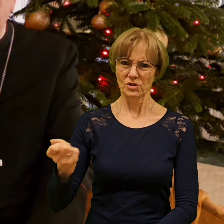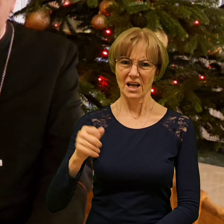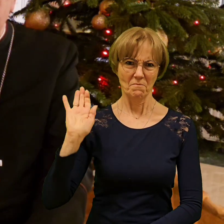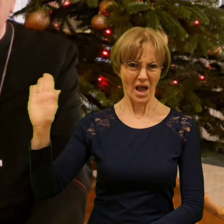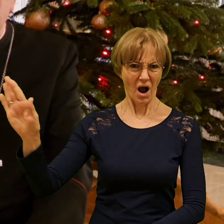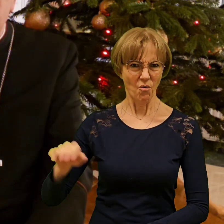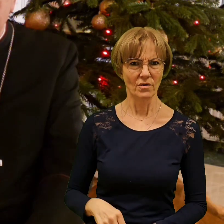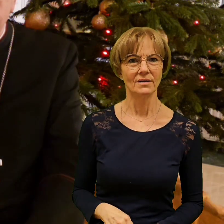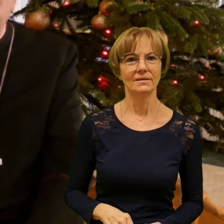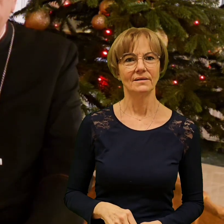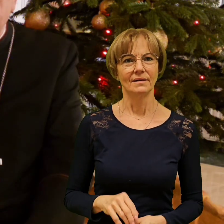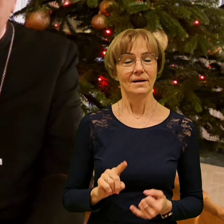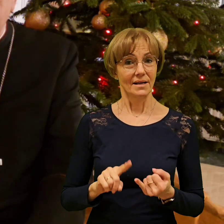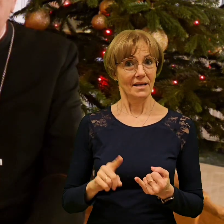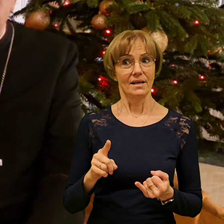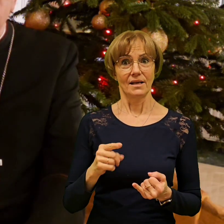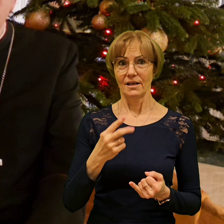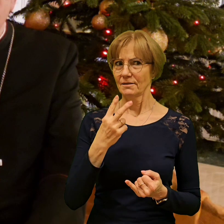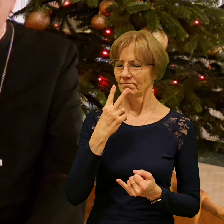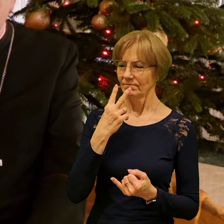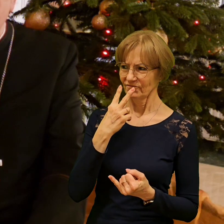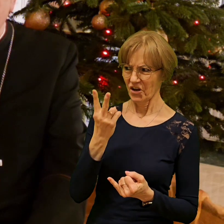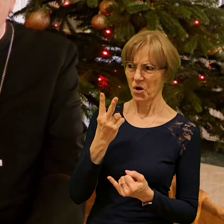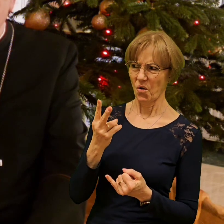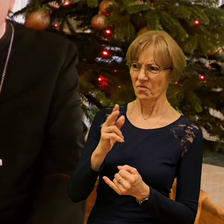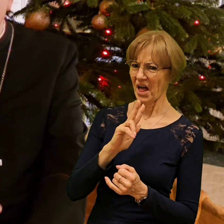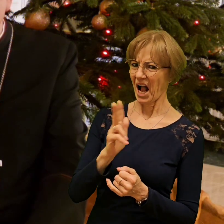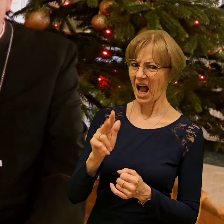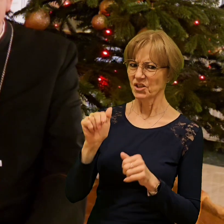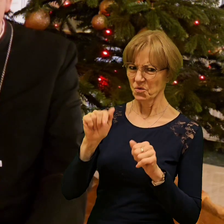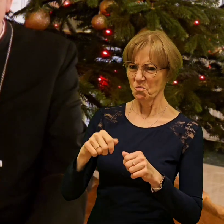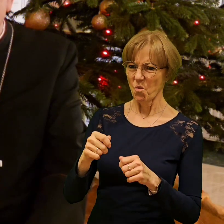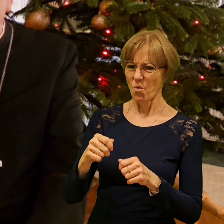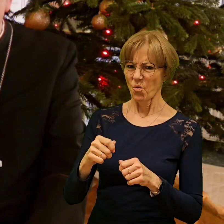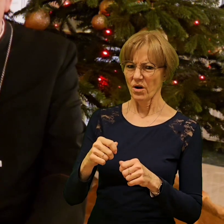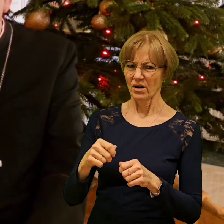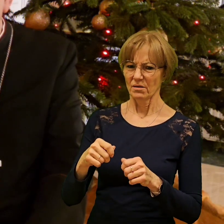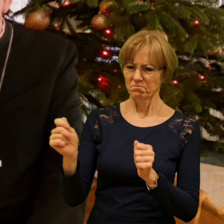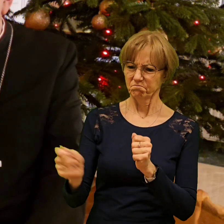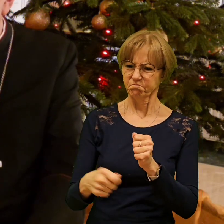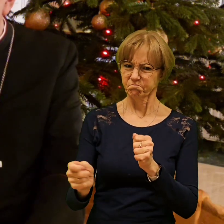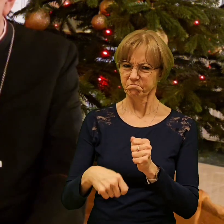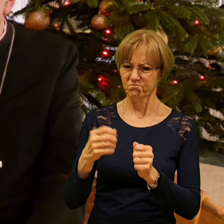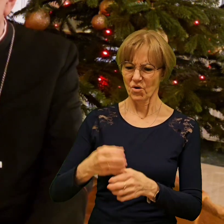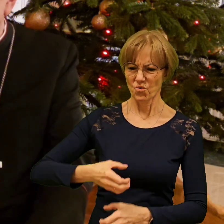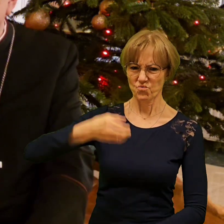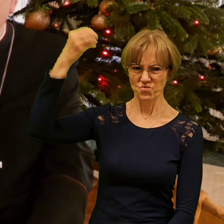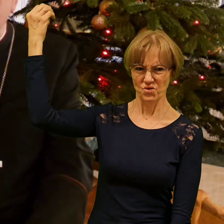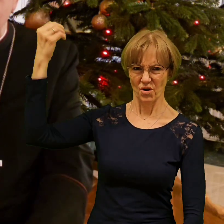zasadniczo obywało się na pytaniach i odpowiedziach i potem już